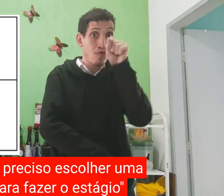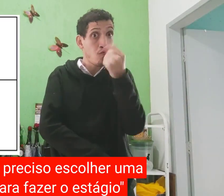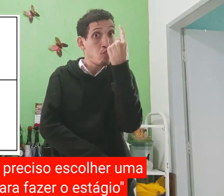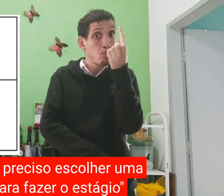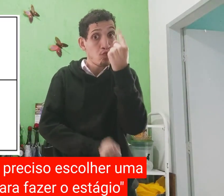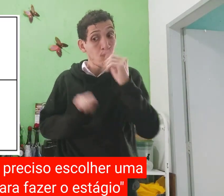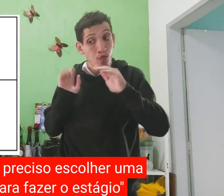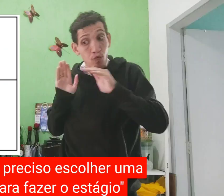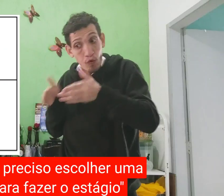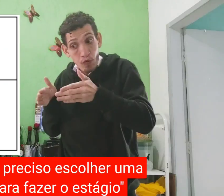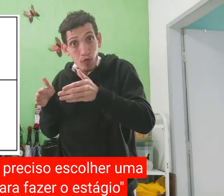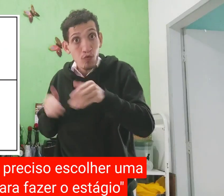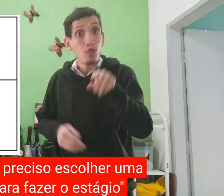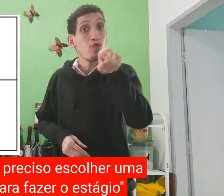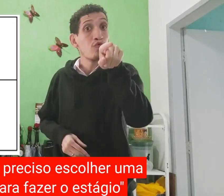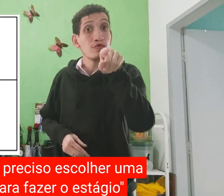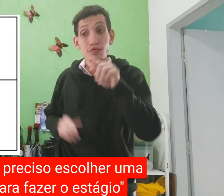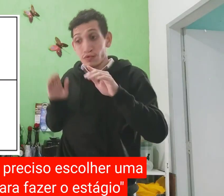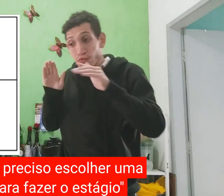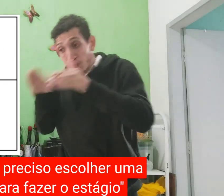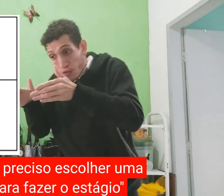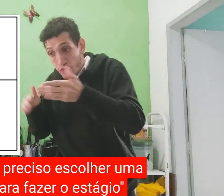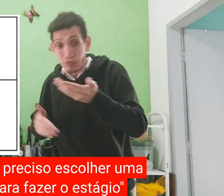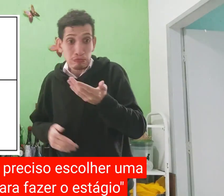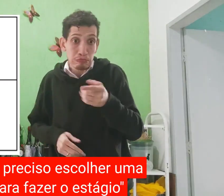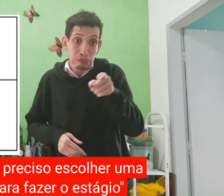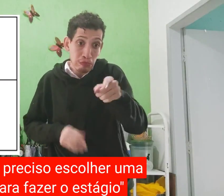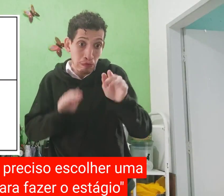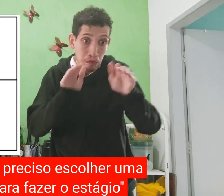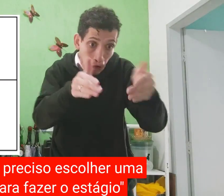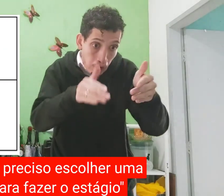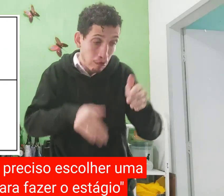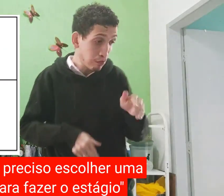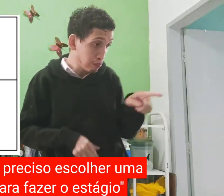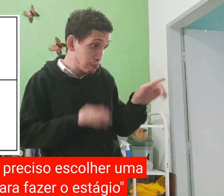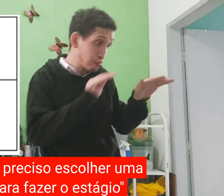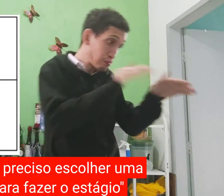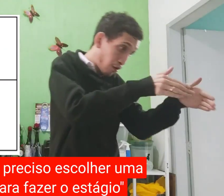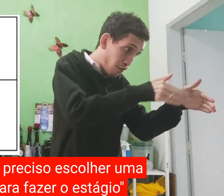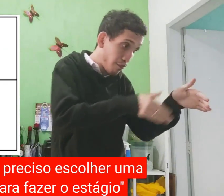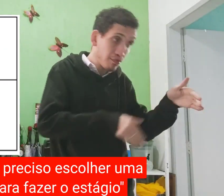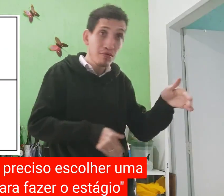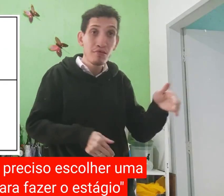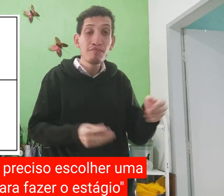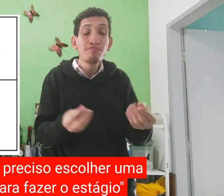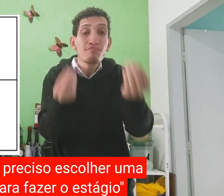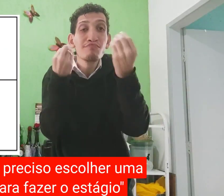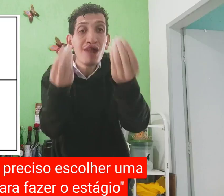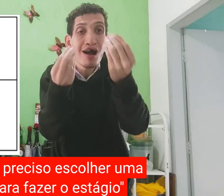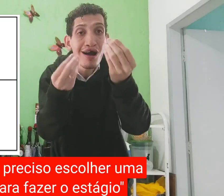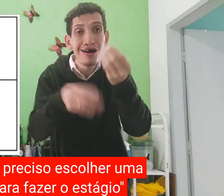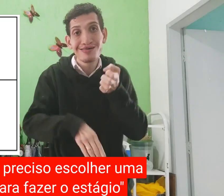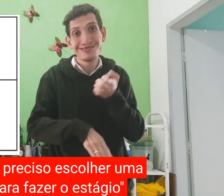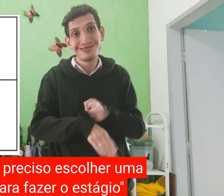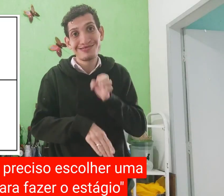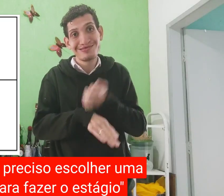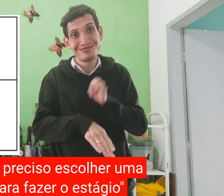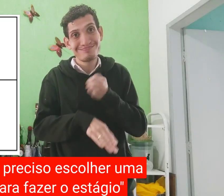disciplinas. Escolher uma. Você colocar essa específica pra quê?